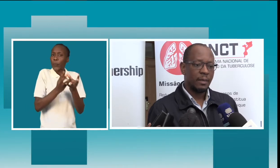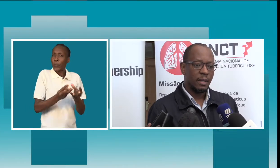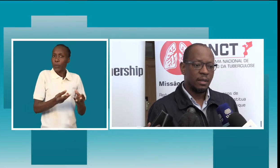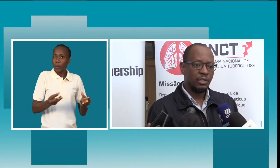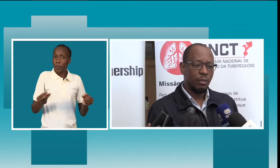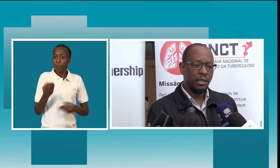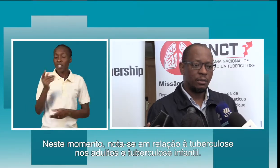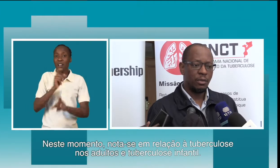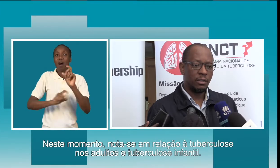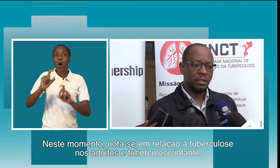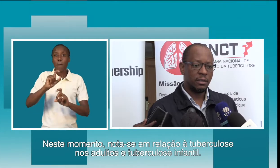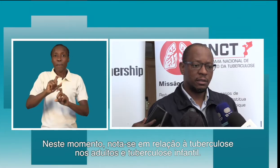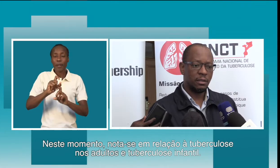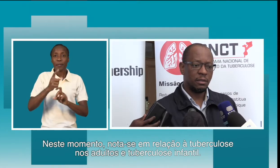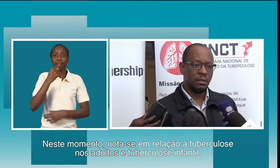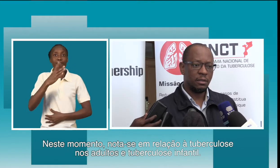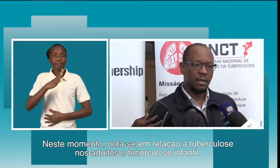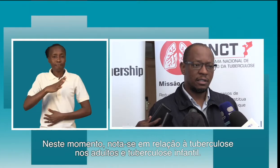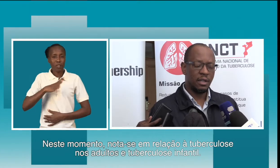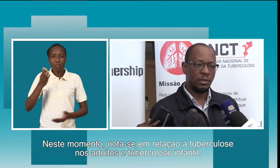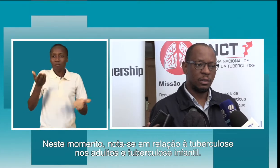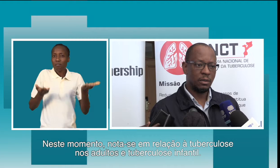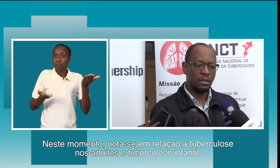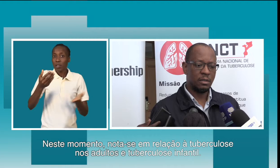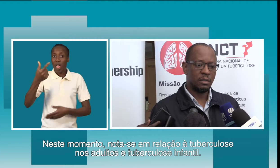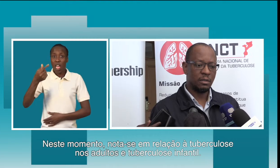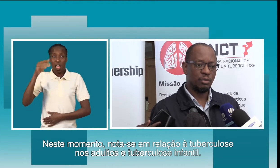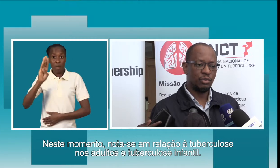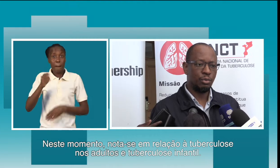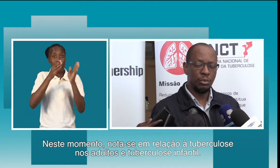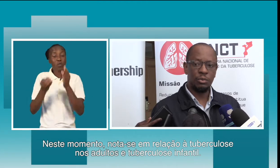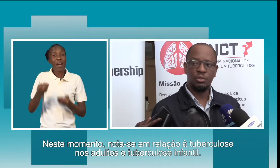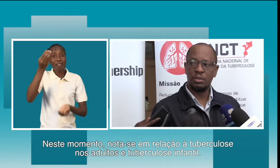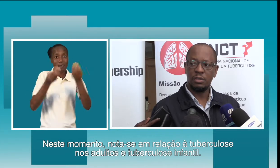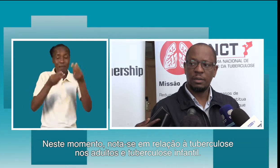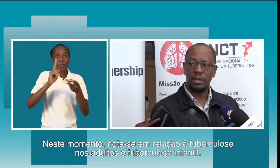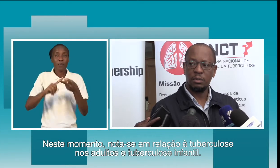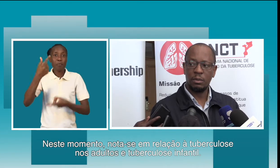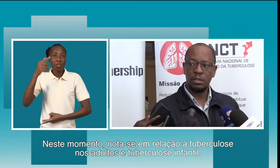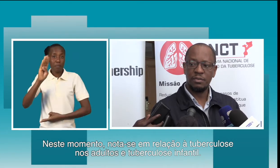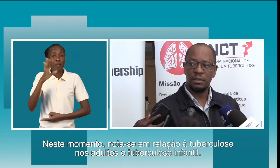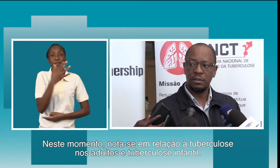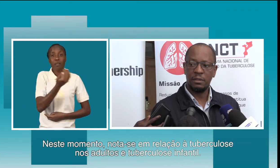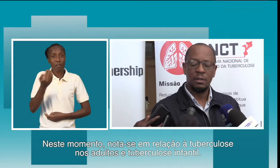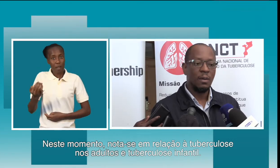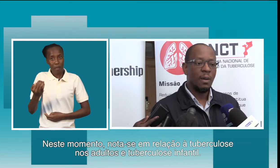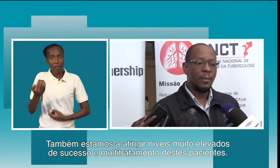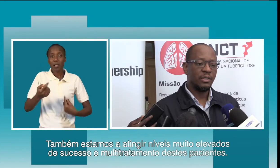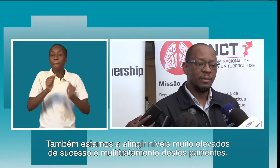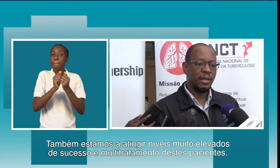Este aumento nota-se em relação à tuberculose nos adultos e também à tuberculose infantil. Mas também